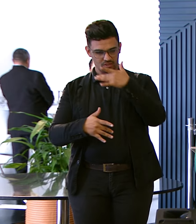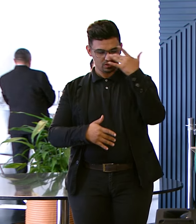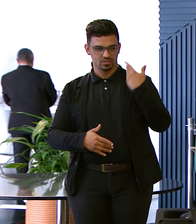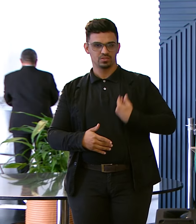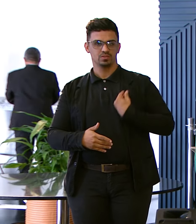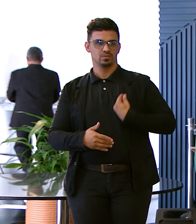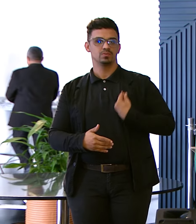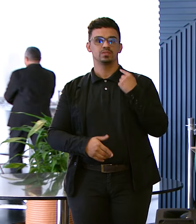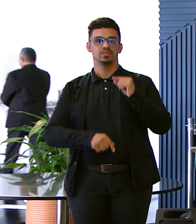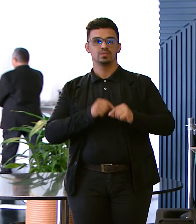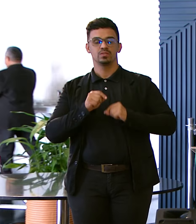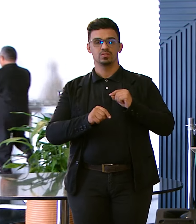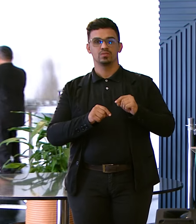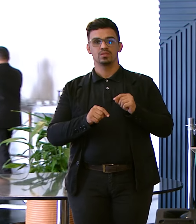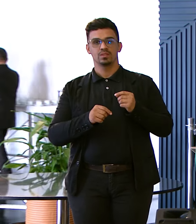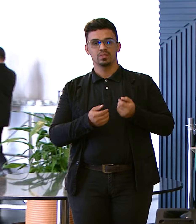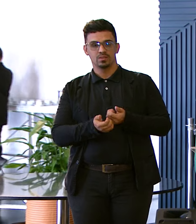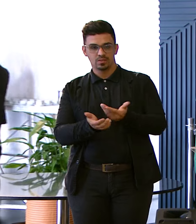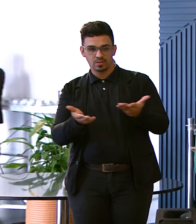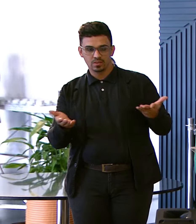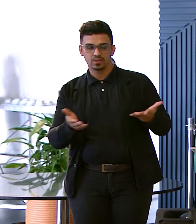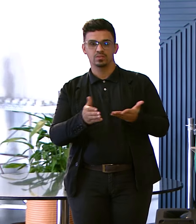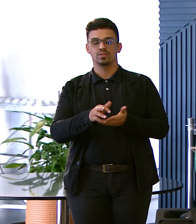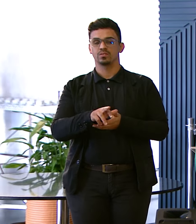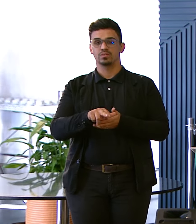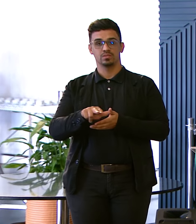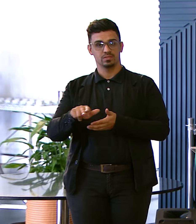doações Para os nossos Irmãos do Sul